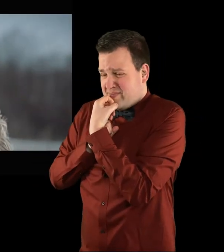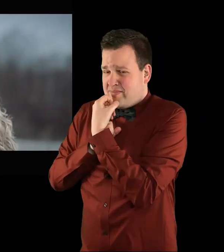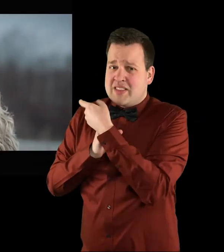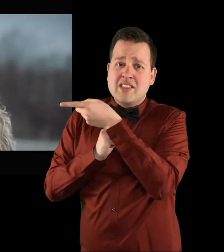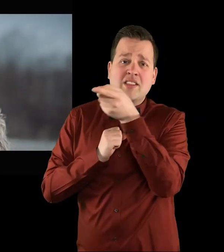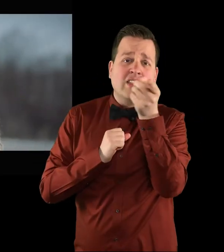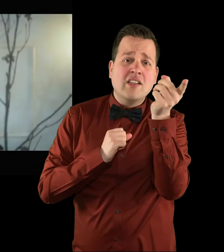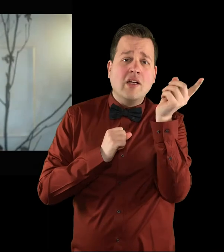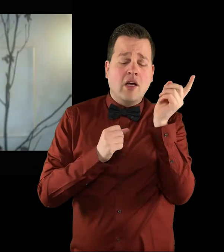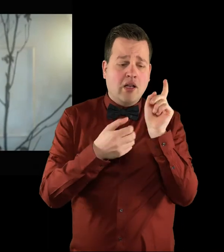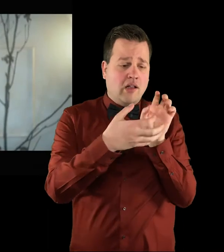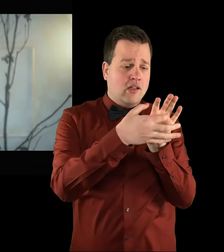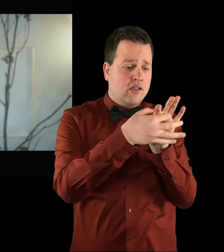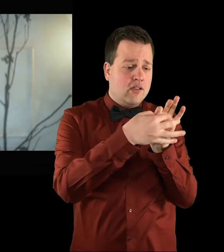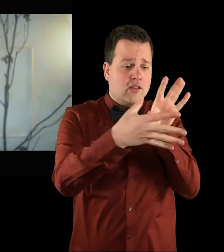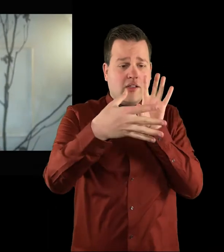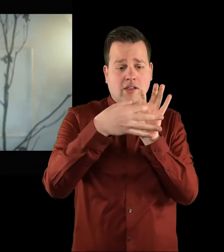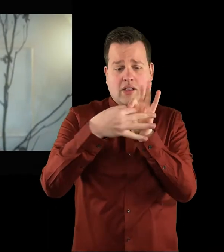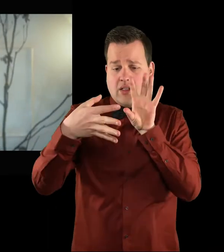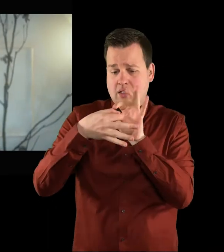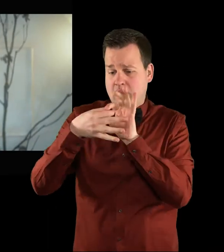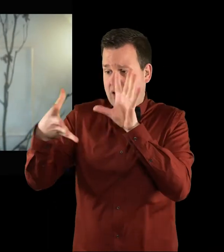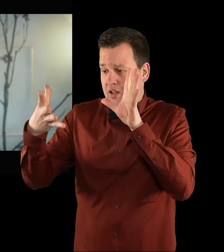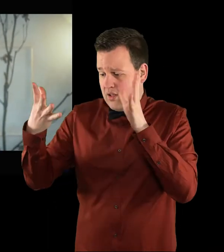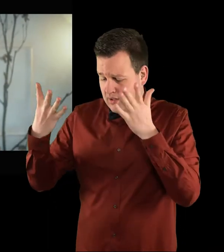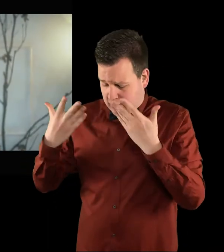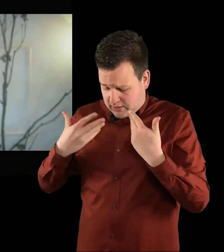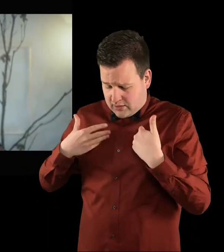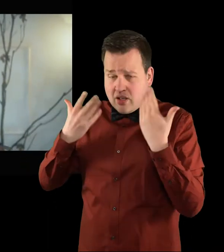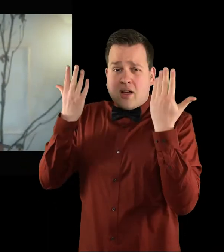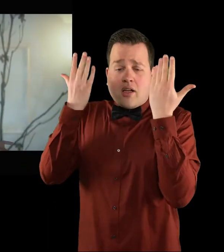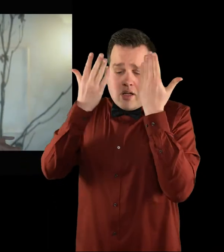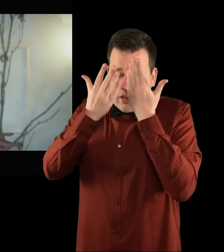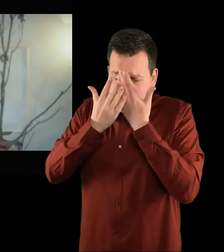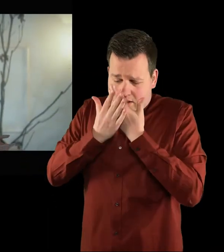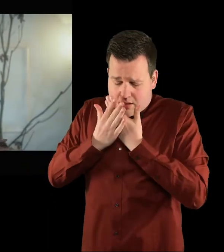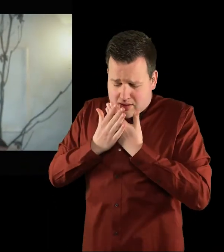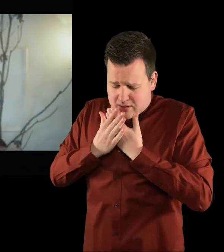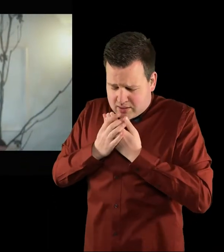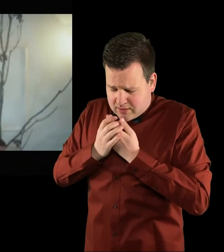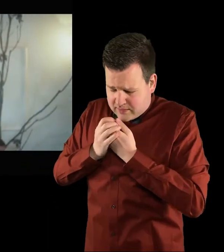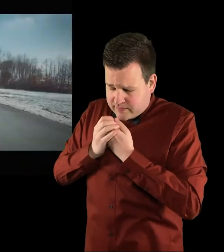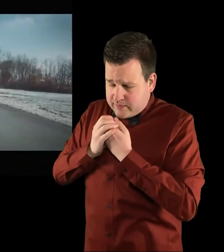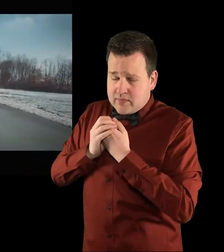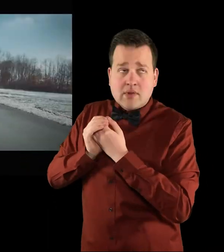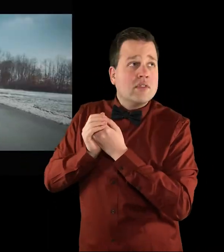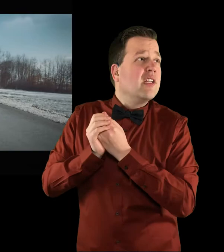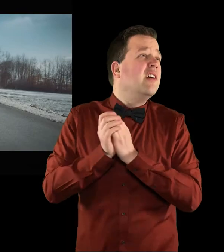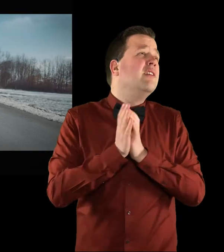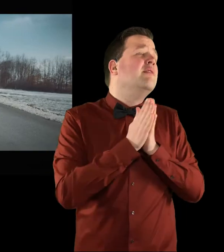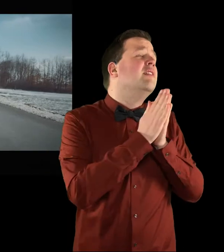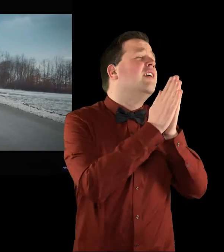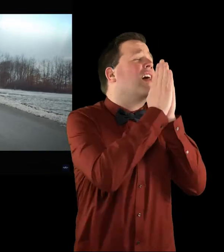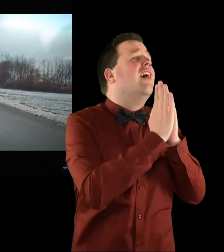Më ike ti, më ike miqë Shtas dritë nuk ka Zotë i nuk ma